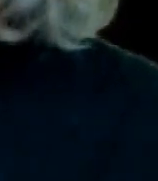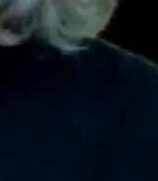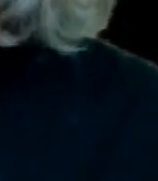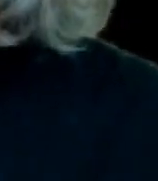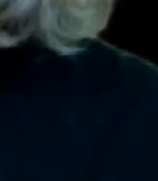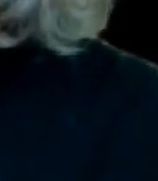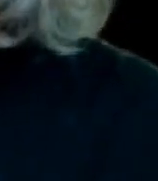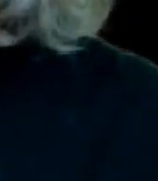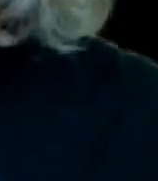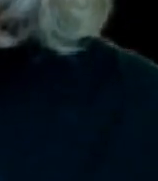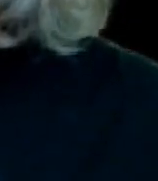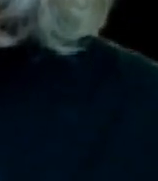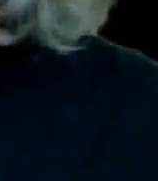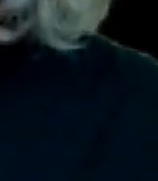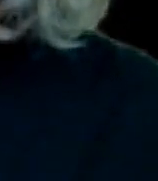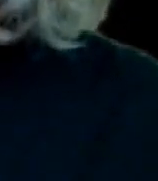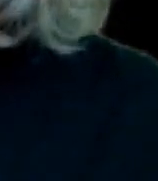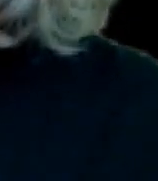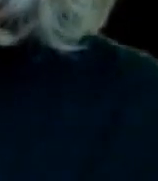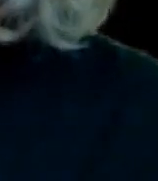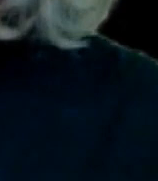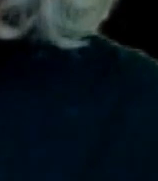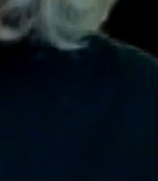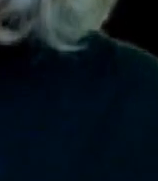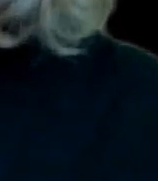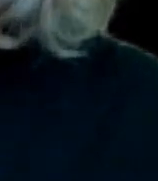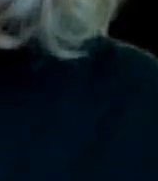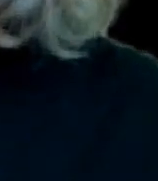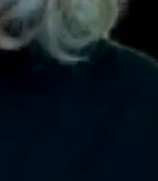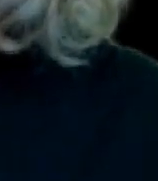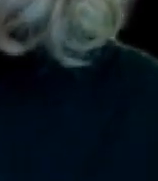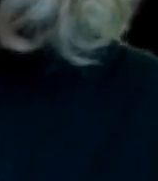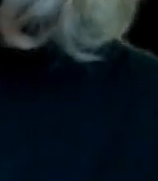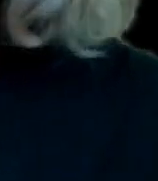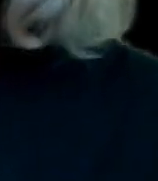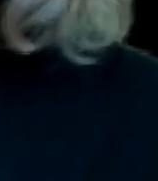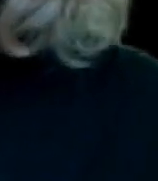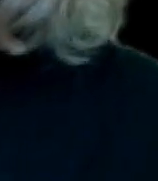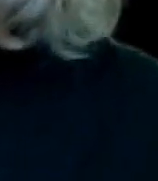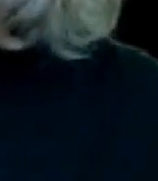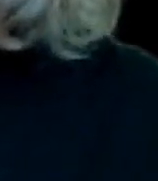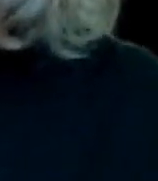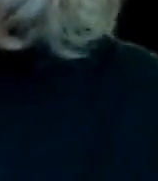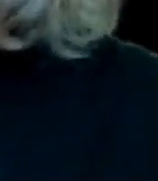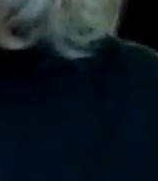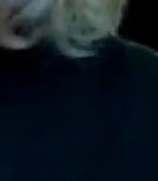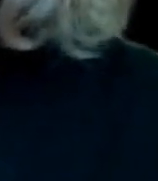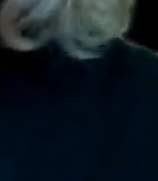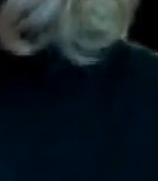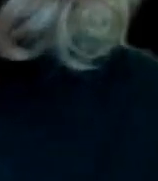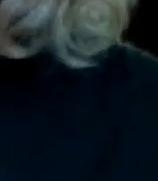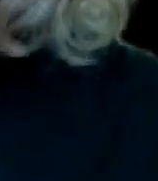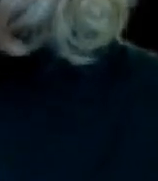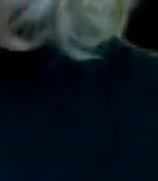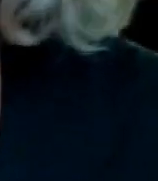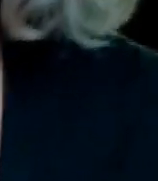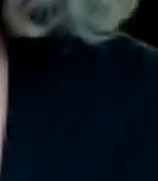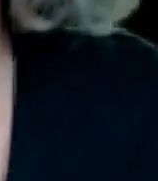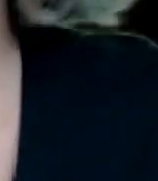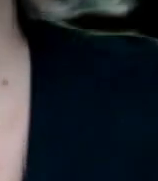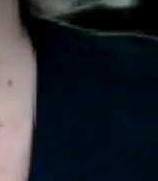cuanto al sistema de salud ya lo verás que sí y aparte de eso dicen que ahora ya México